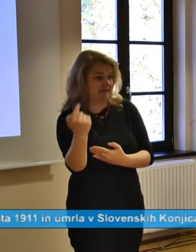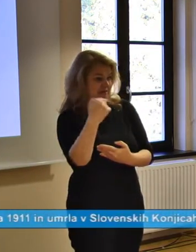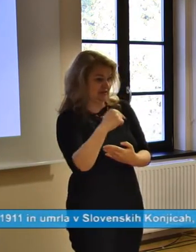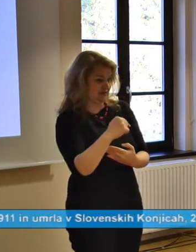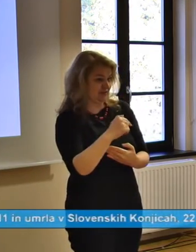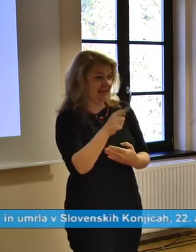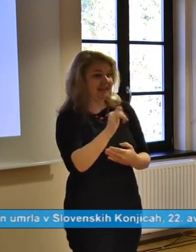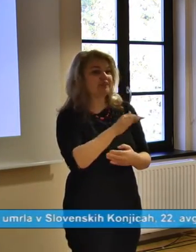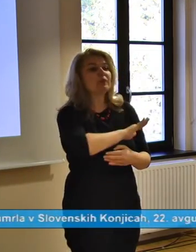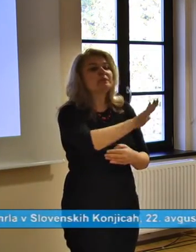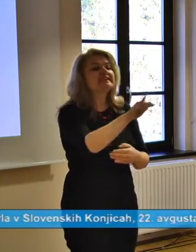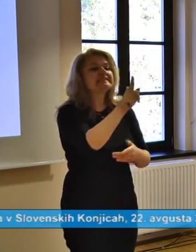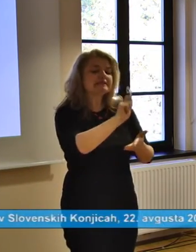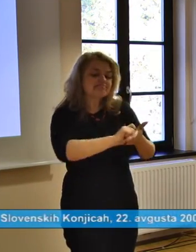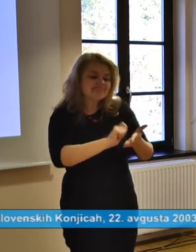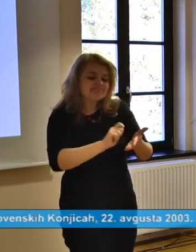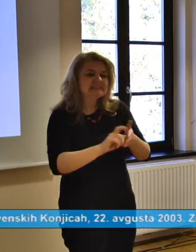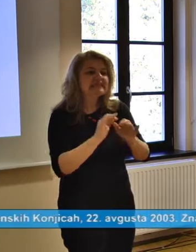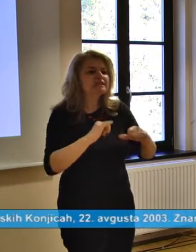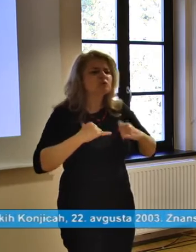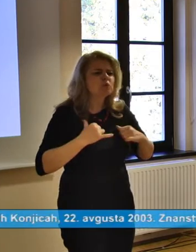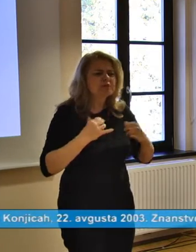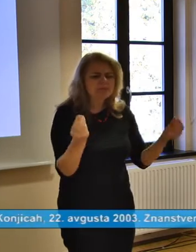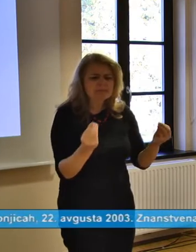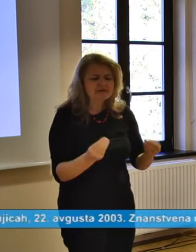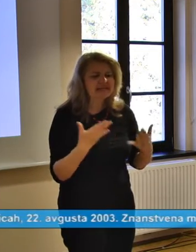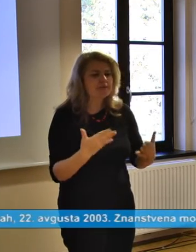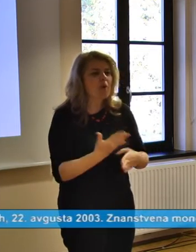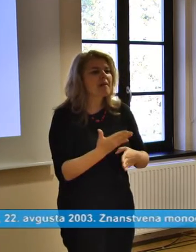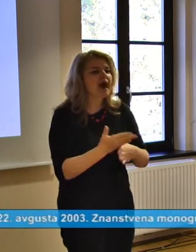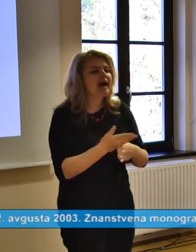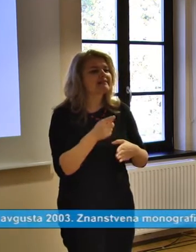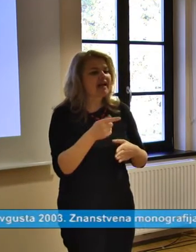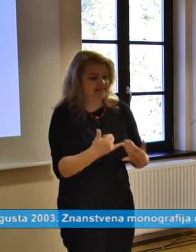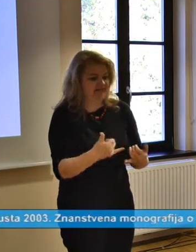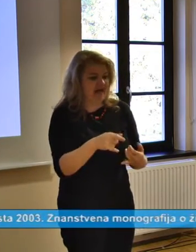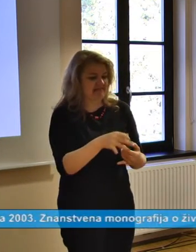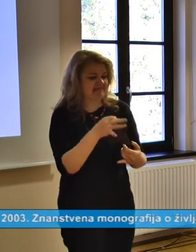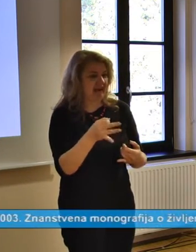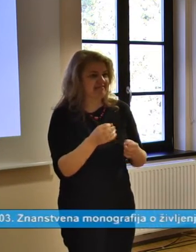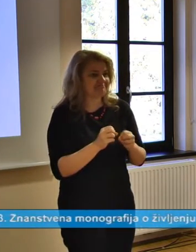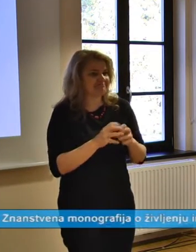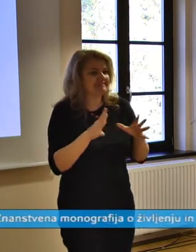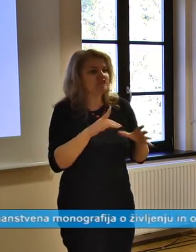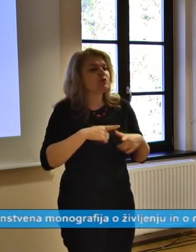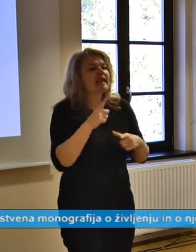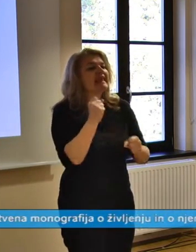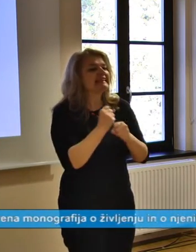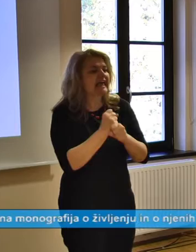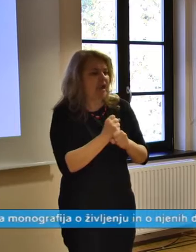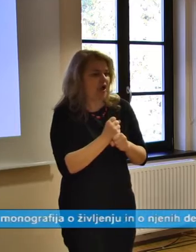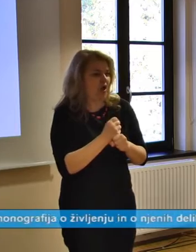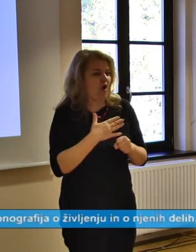zradi vseh tistih avtorjev, ki ste se trudili, da pomagate vsepliti življenje in delo te naše,